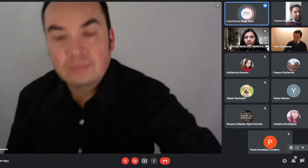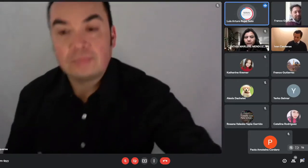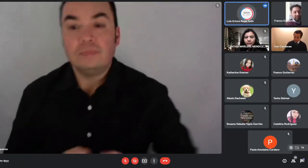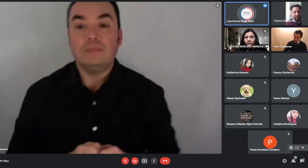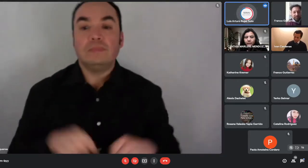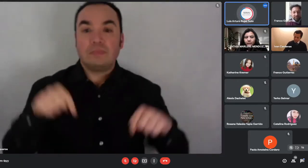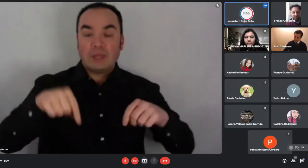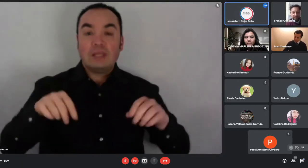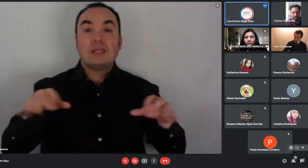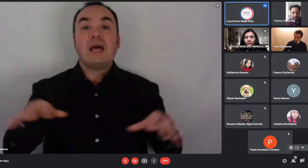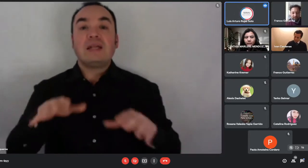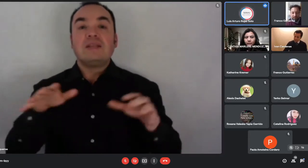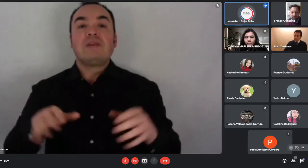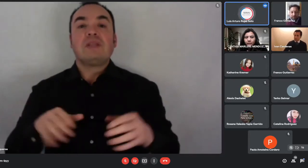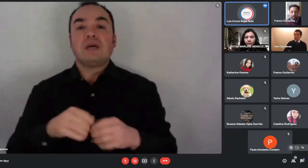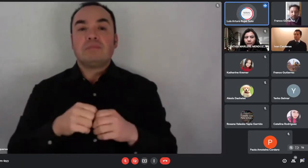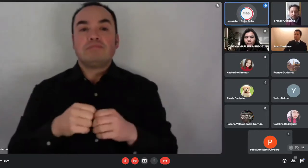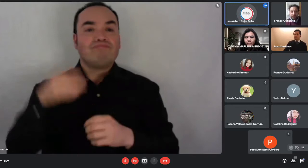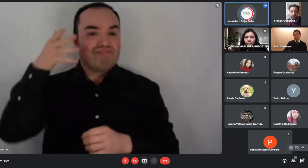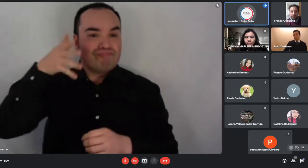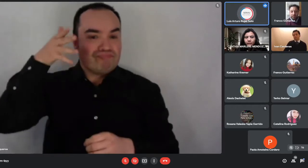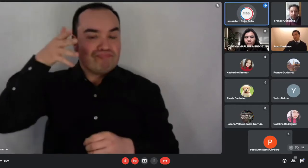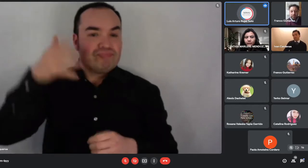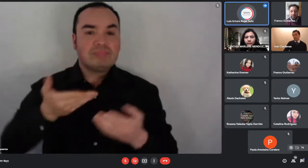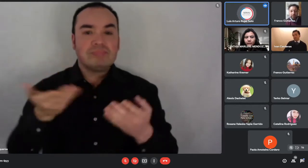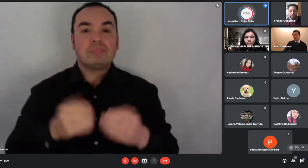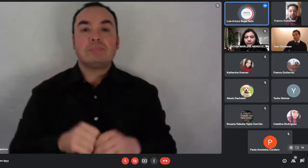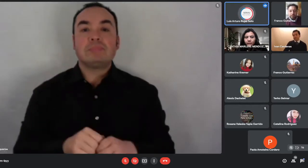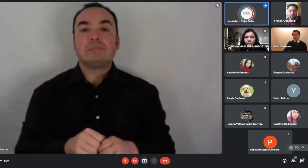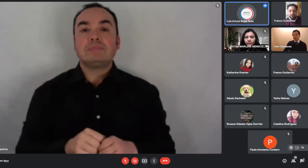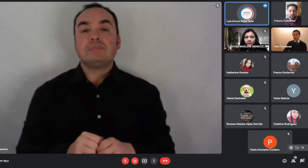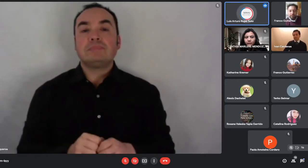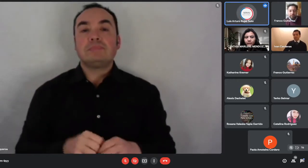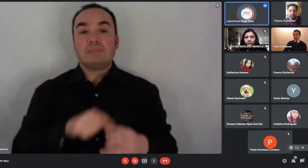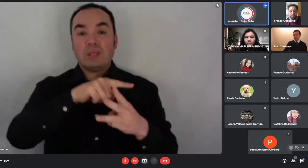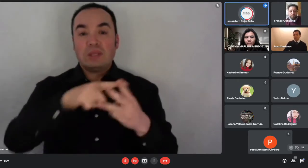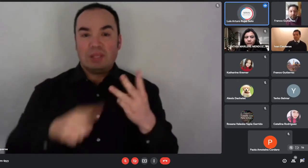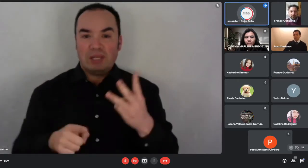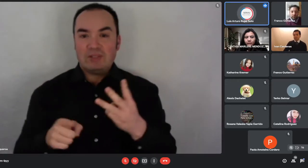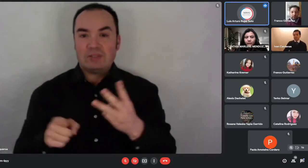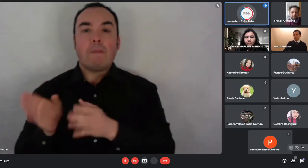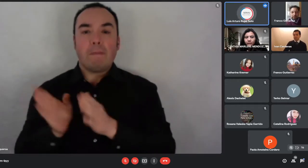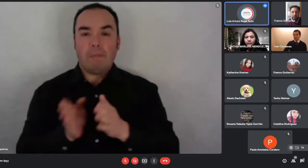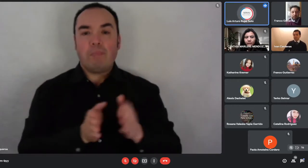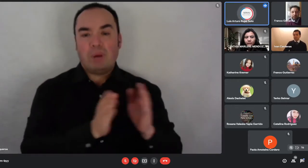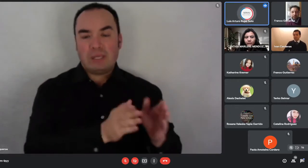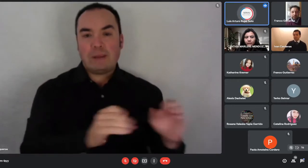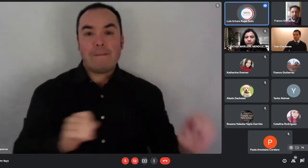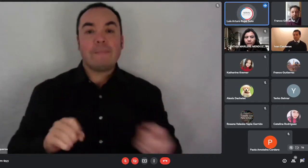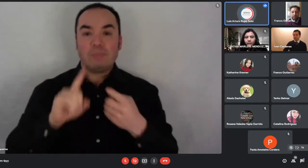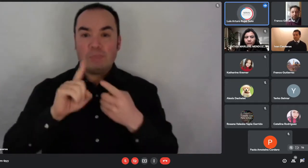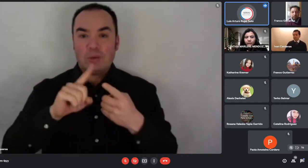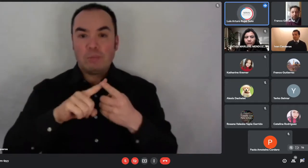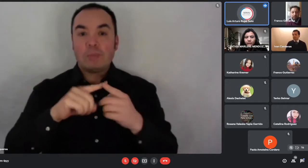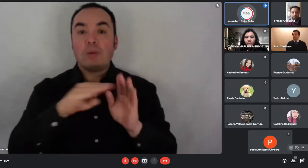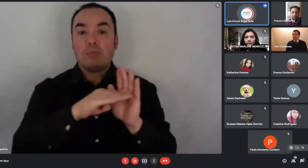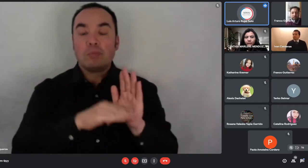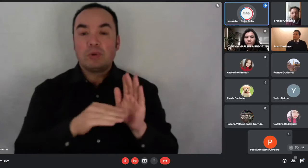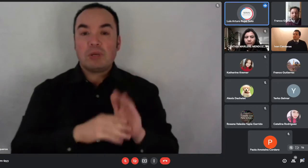tres bloques. Ya vamos a hablar primero del programa DS-49 para sectores vulnerables. Posterior a eso